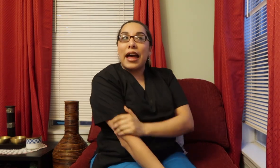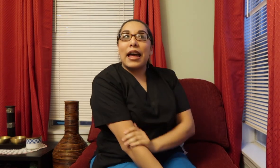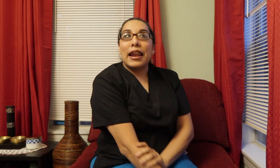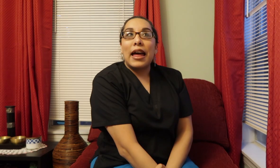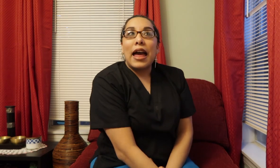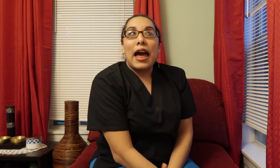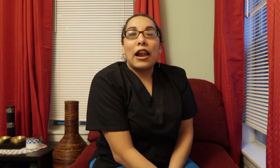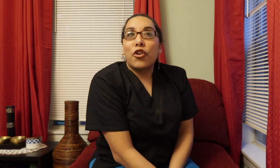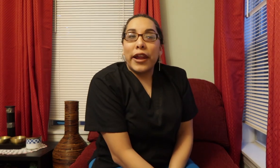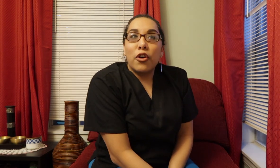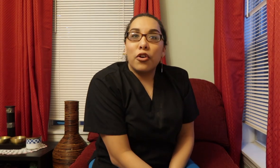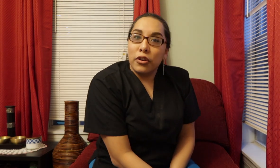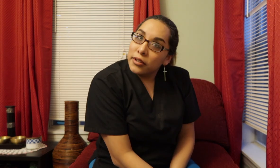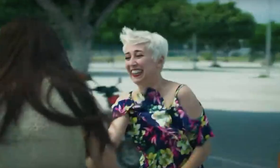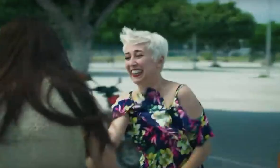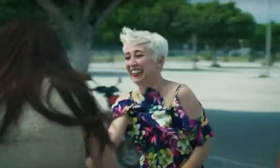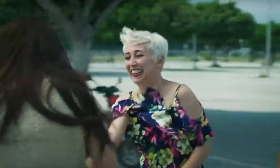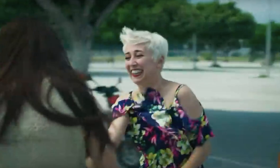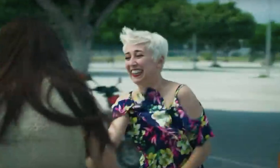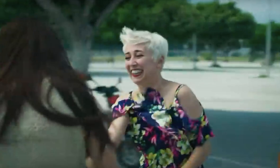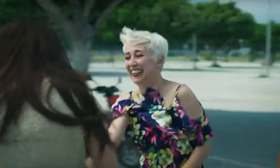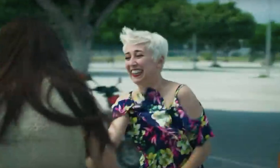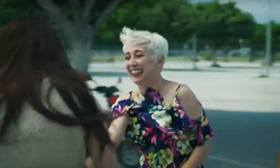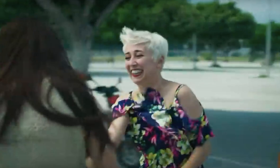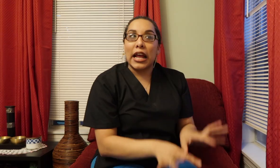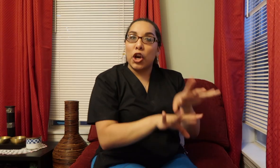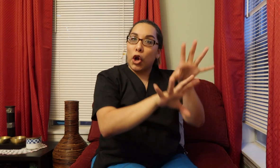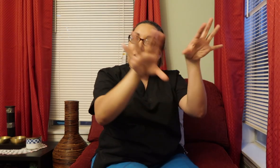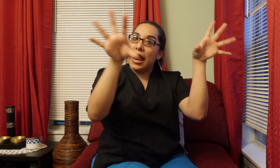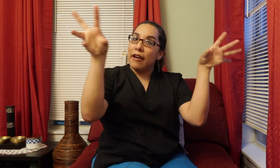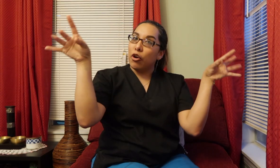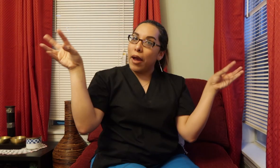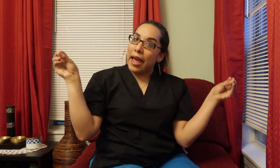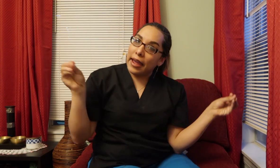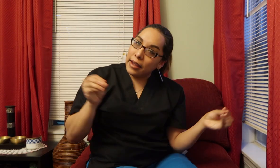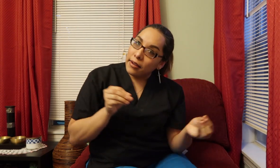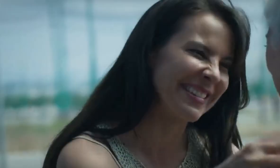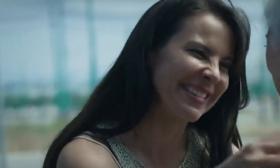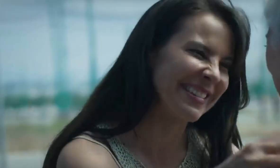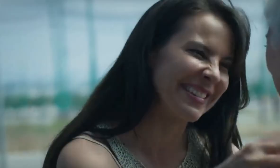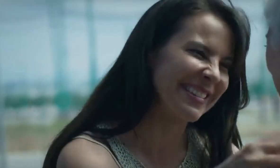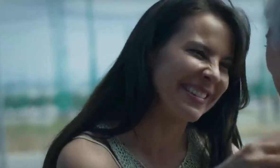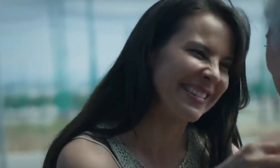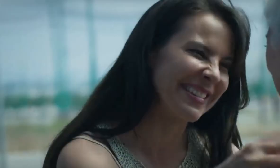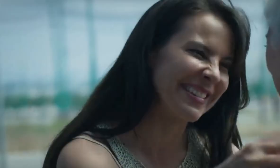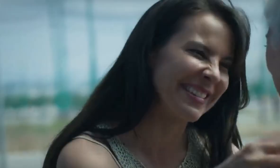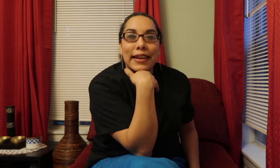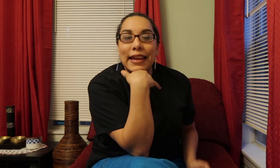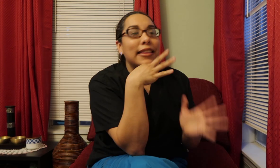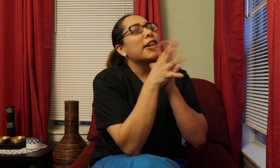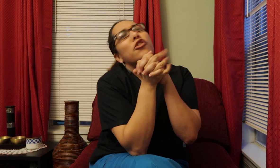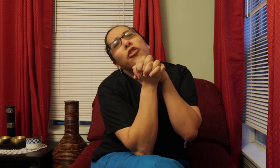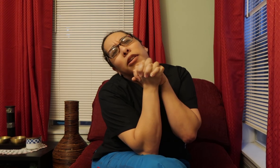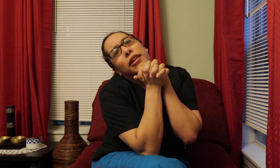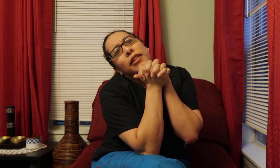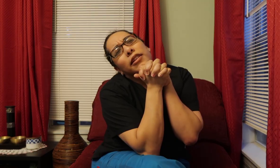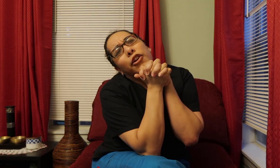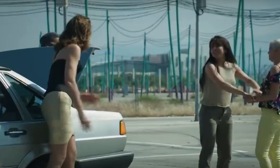al Al conejo From her house They had like a little clever way Rescatan Y pues ya Ya tarden no They're